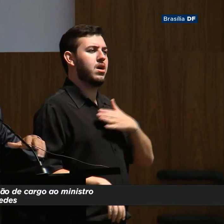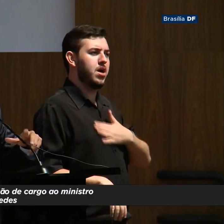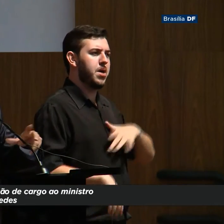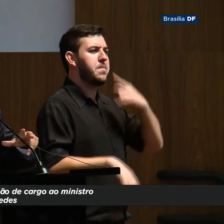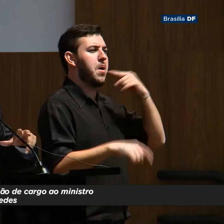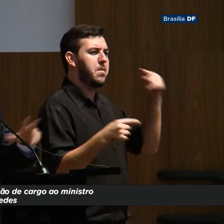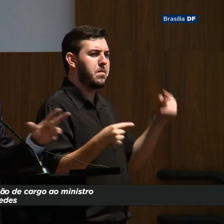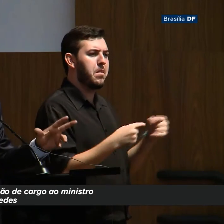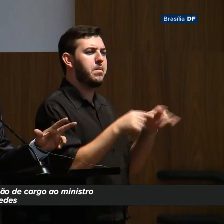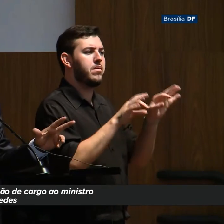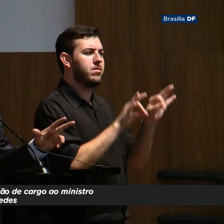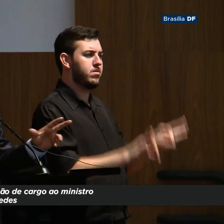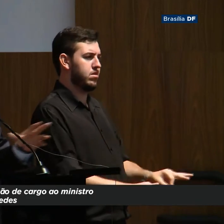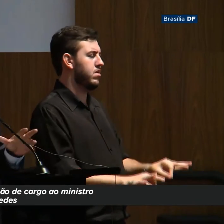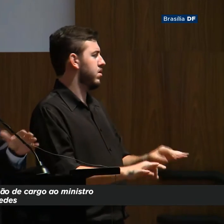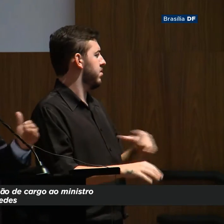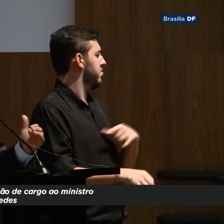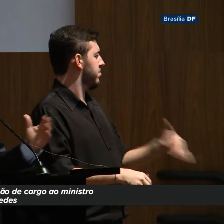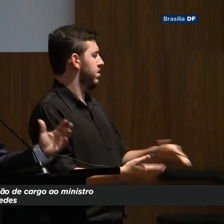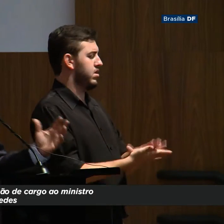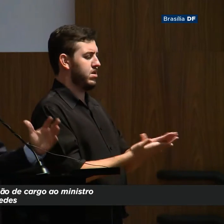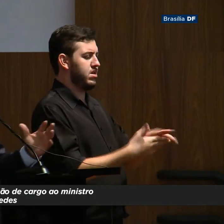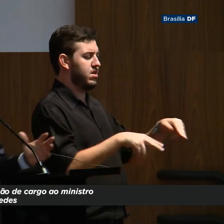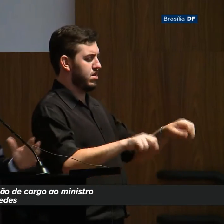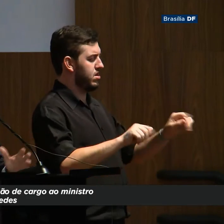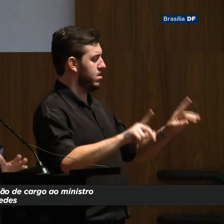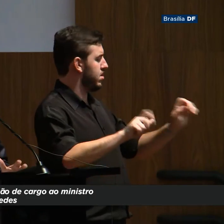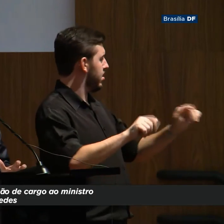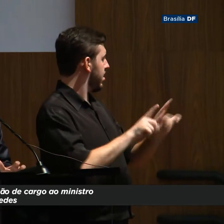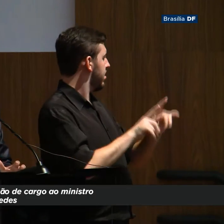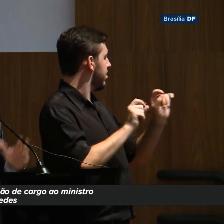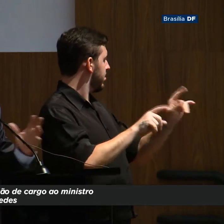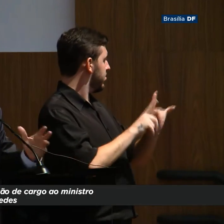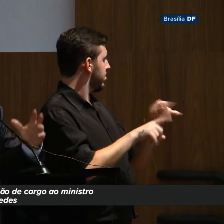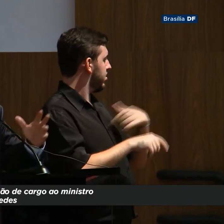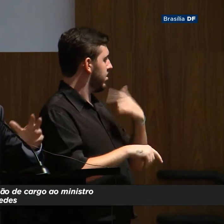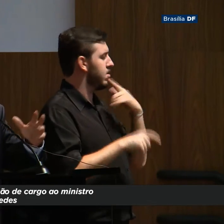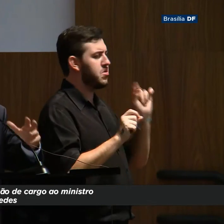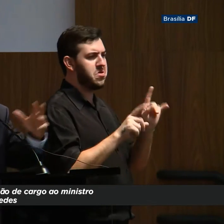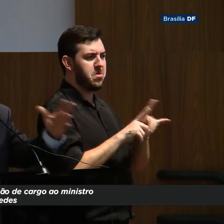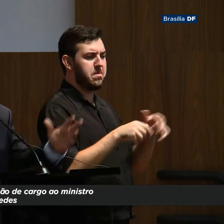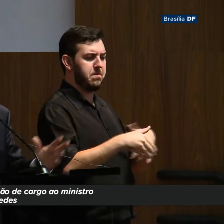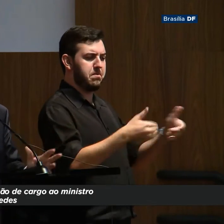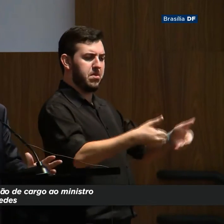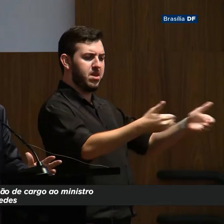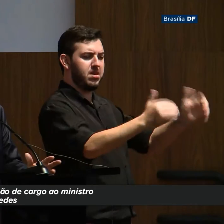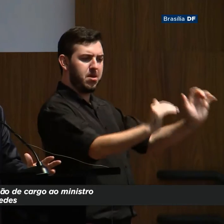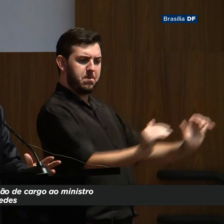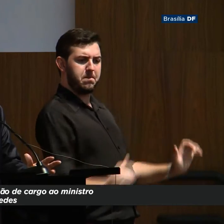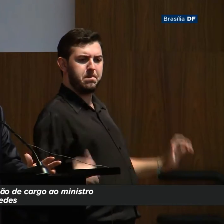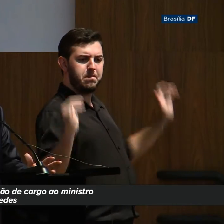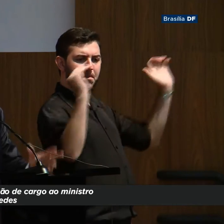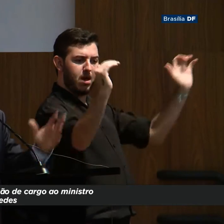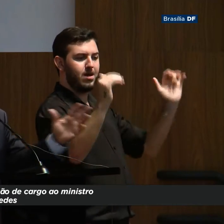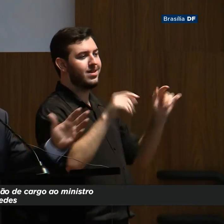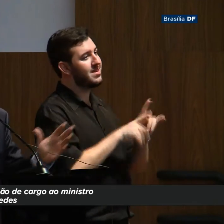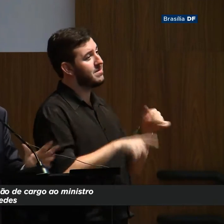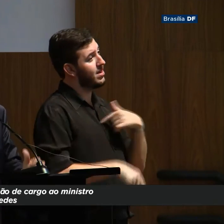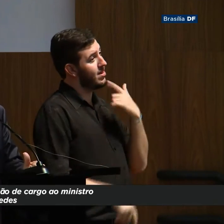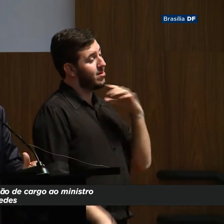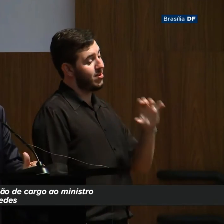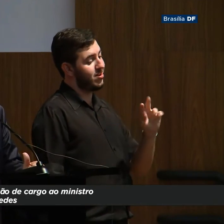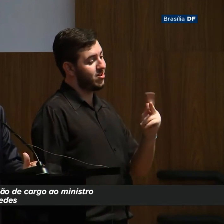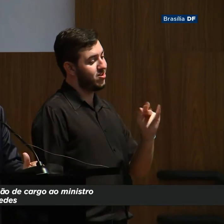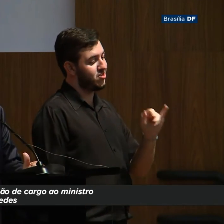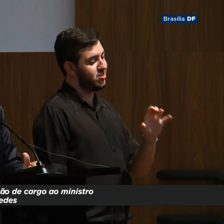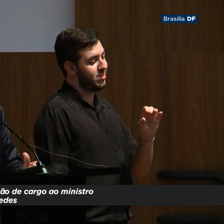Então não tem nada de super ministério, na verdade é só para a gente poder cantar a mesma música. E daí eu ter chamado os Chicago Oldies, porque eles conhecem essa